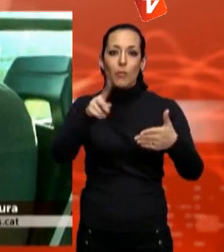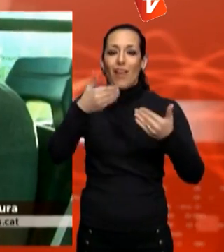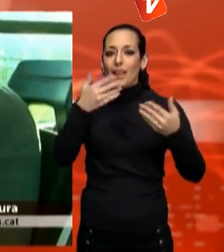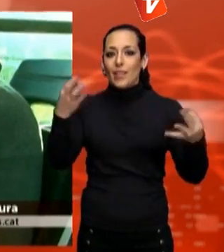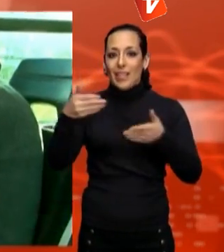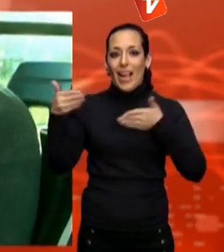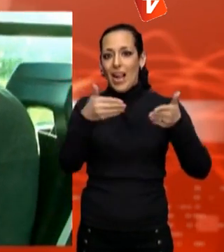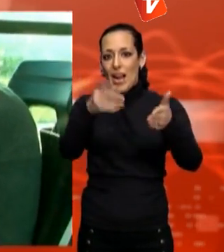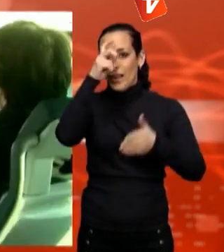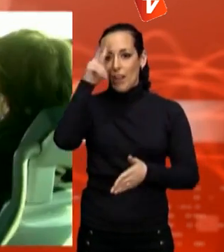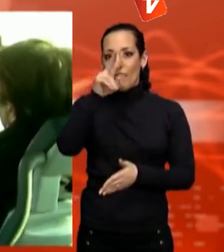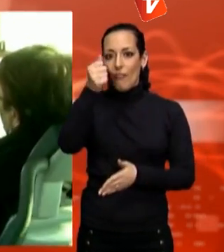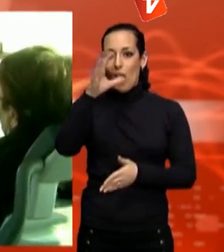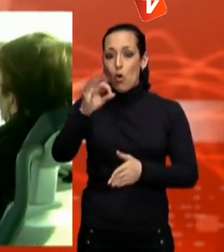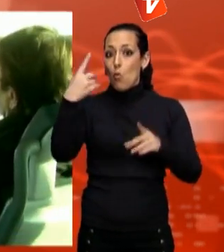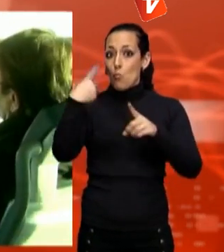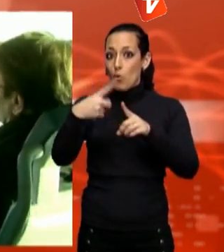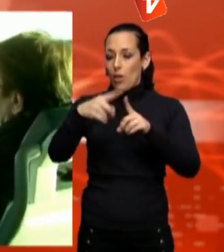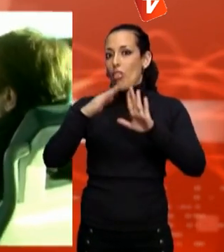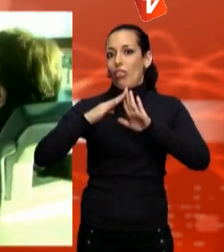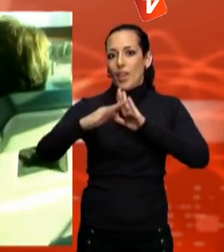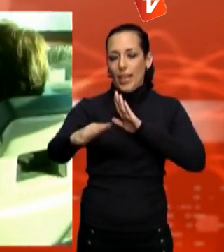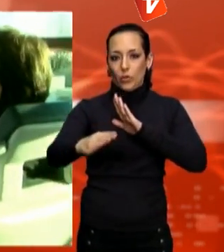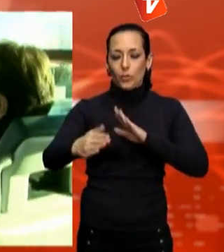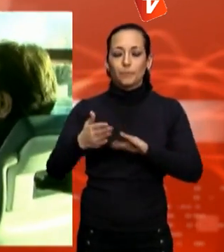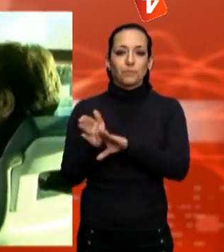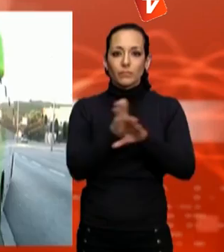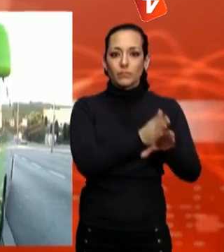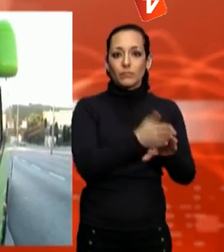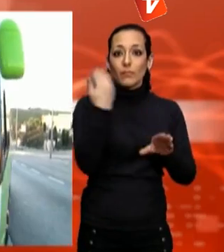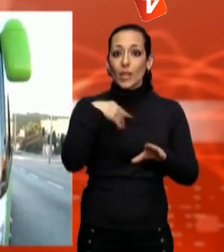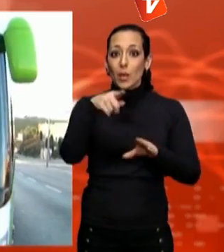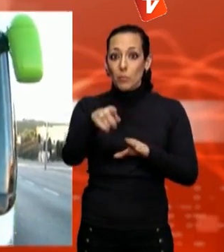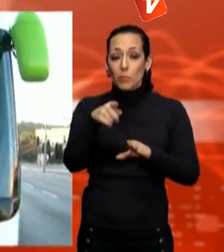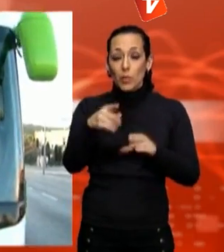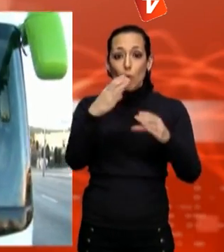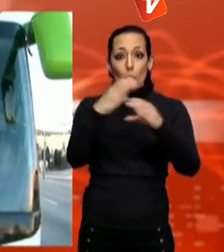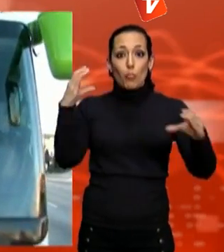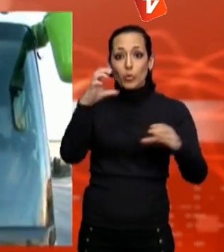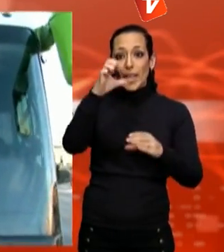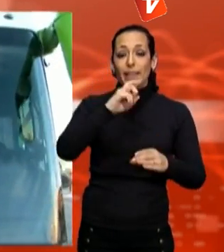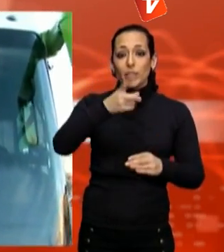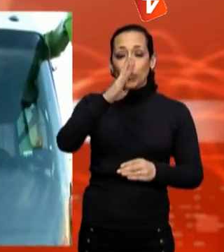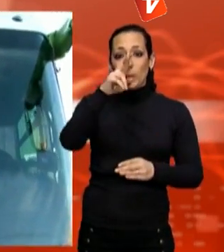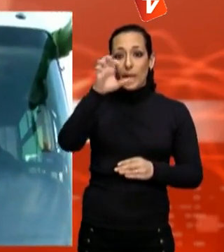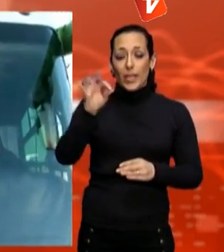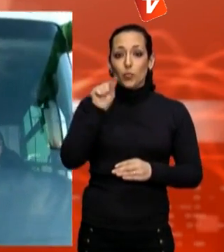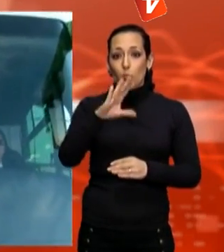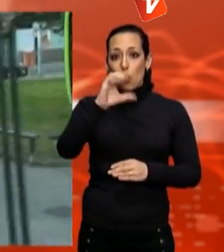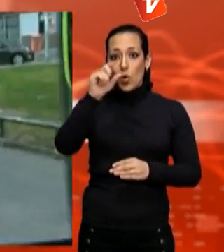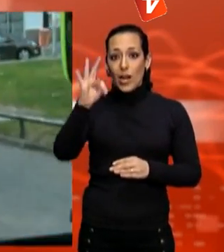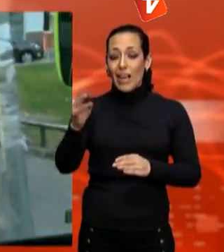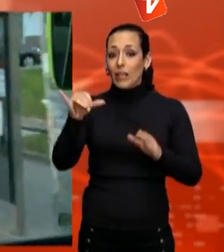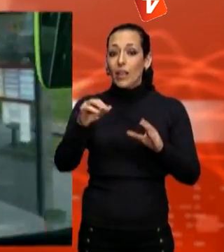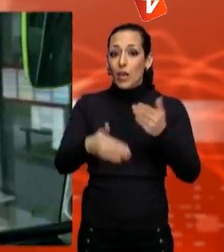Alguns usuaris també critiquen la poca publicitat que ha tingut aquest servei. El bus express.cat surt del polígon de Santa Margarida, prop del Parc Vallès,